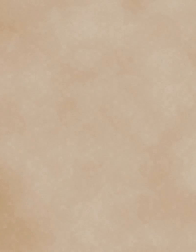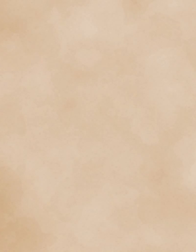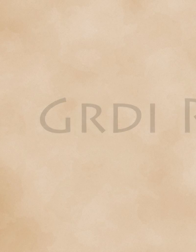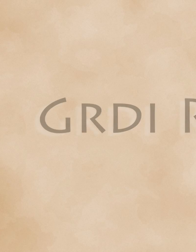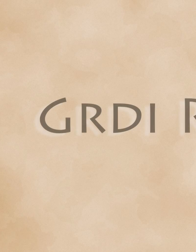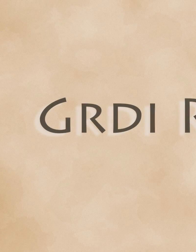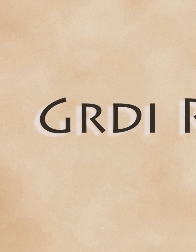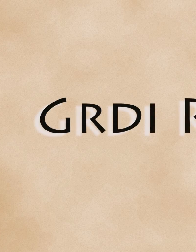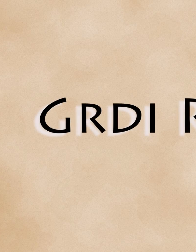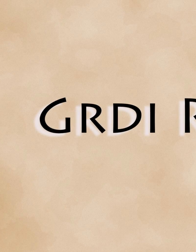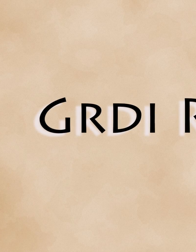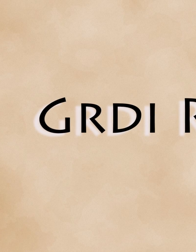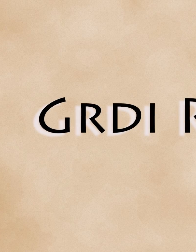Gordi raček